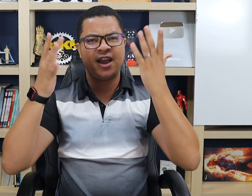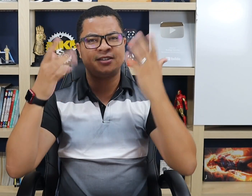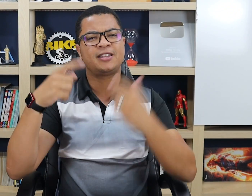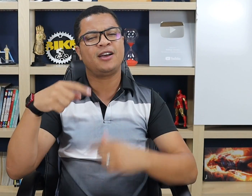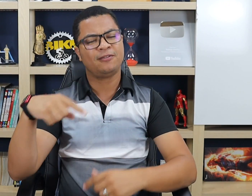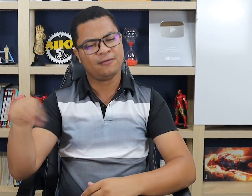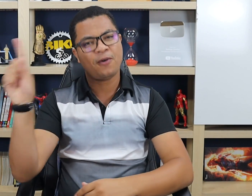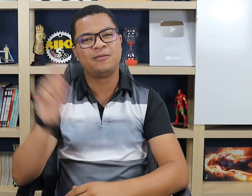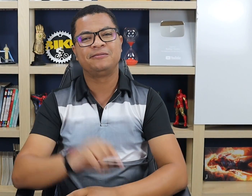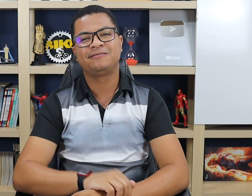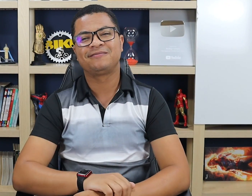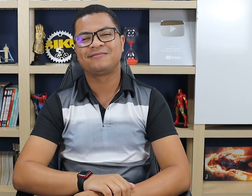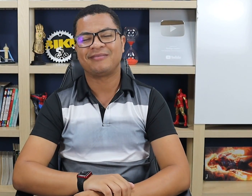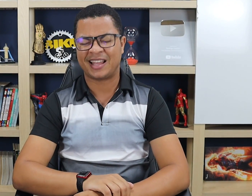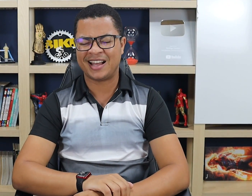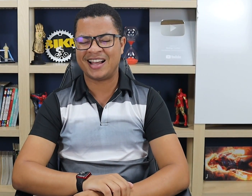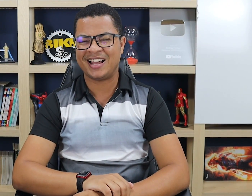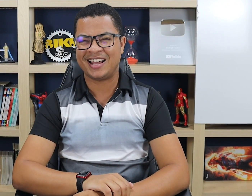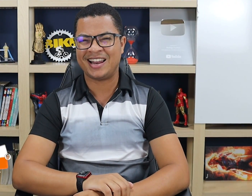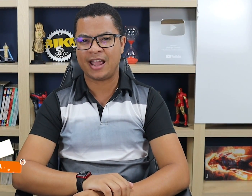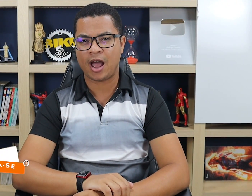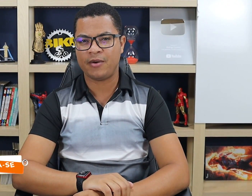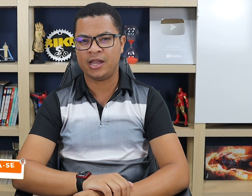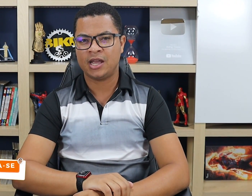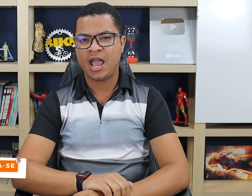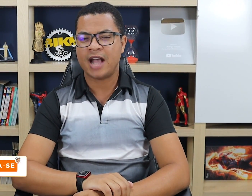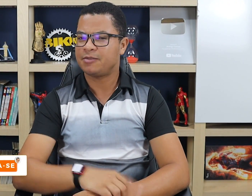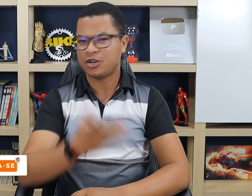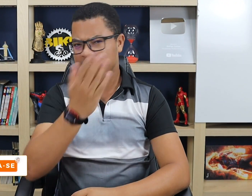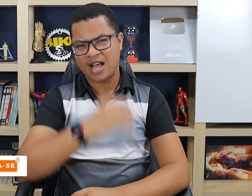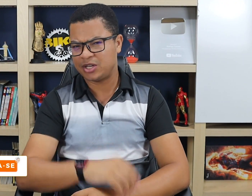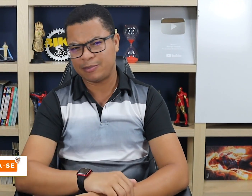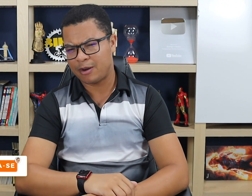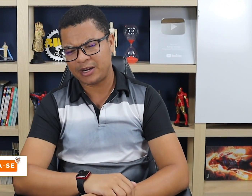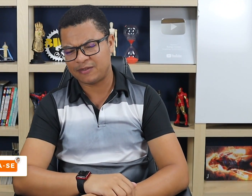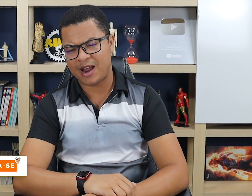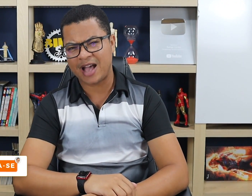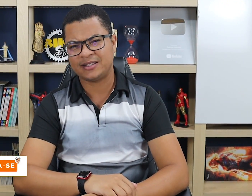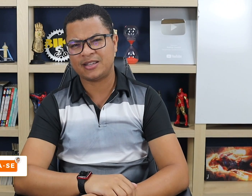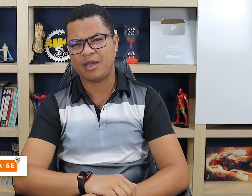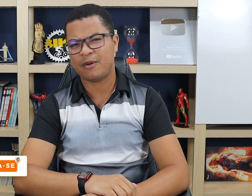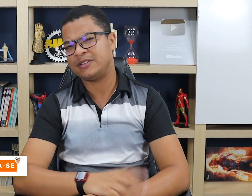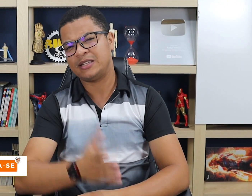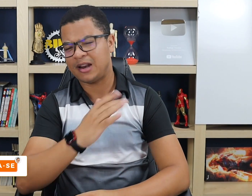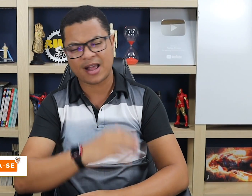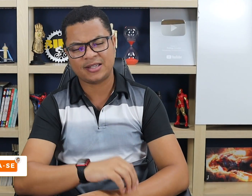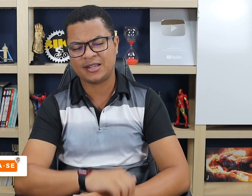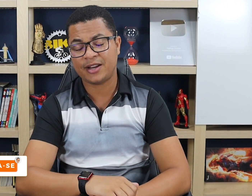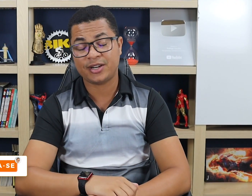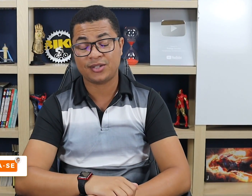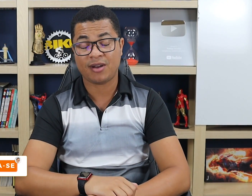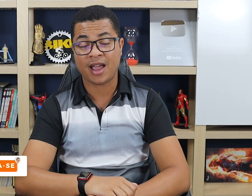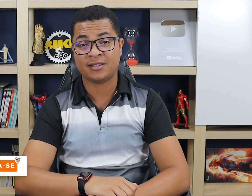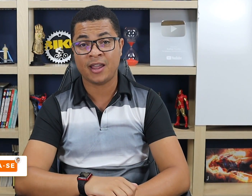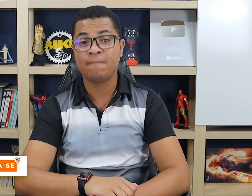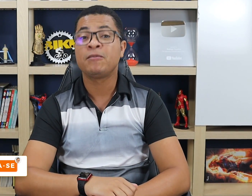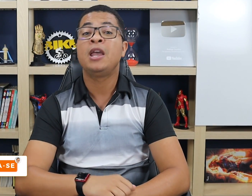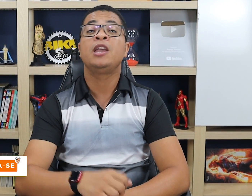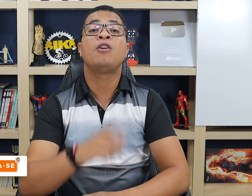festa, vou. Ah, legal, hein? Aí você pode criar suas próprias frases também pra você treinar esses sinais direcionais aí. E,